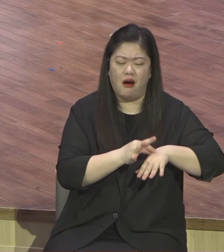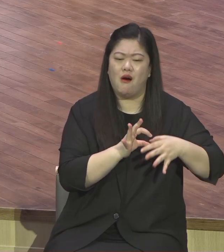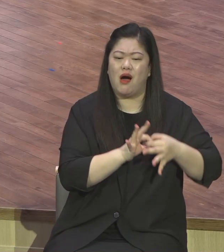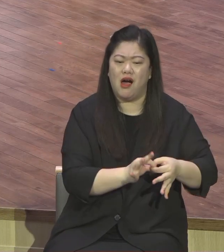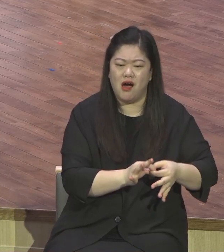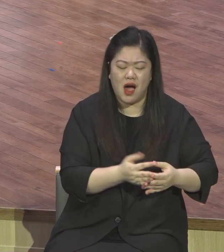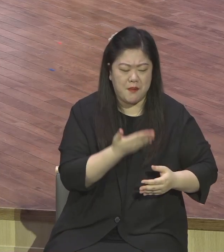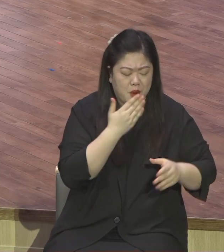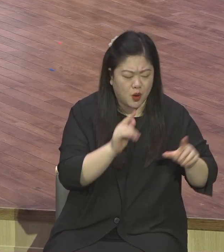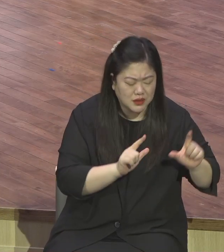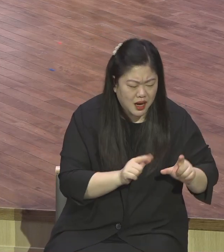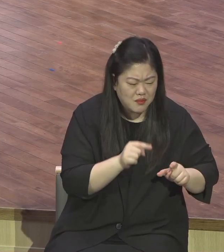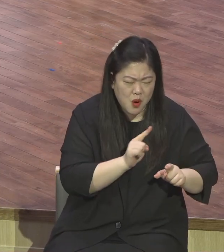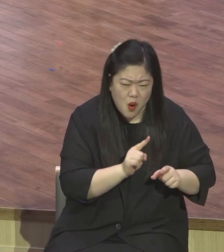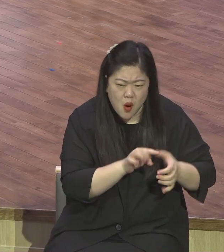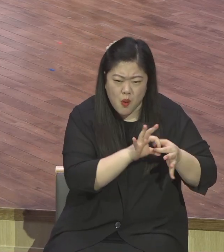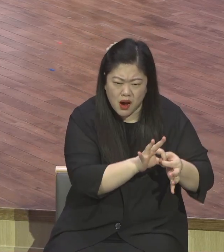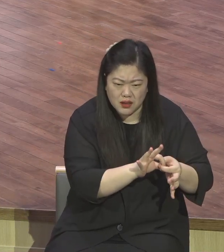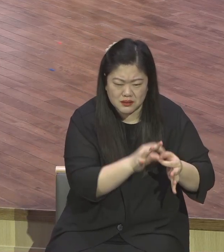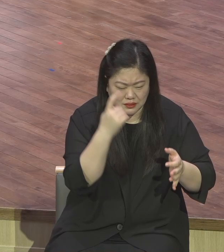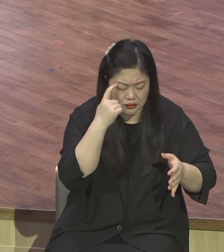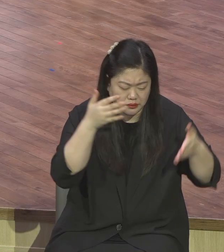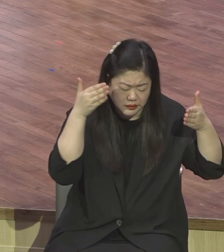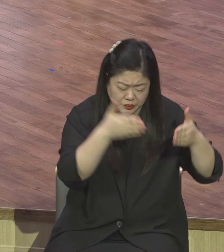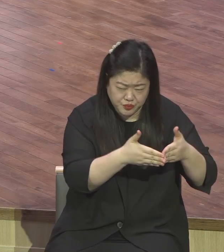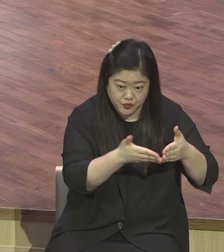이제는 영원한 것을 썩지 않을 것을 향하여 완전히 달라요.